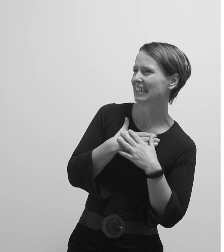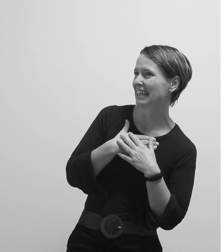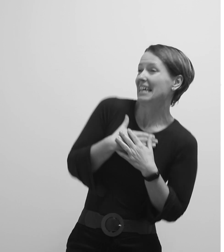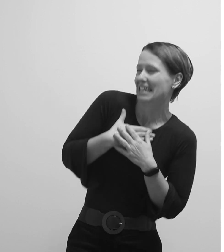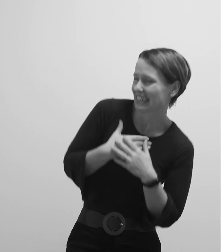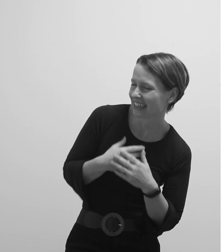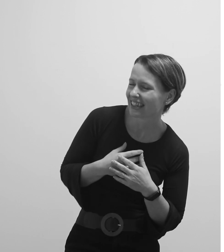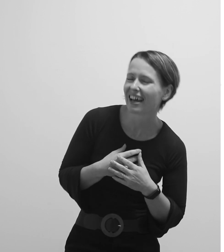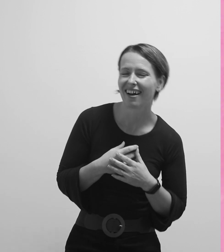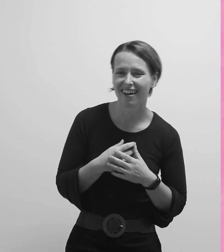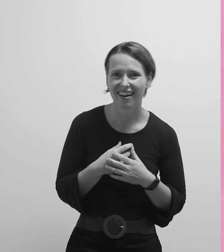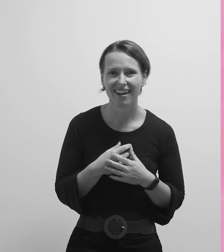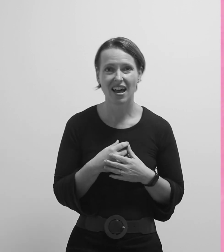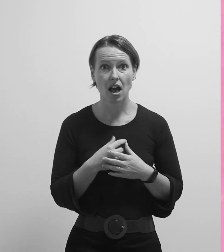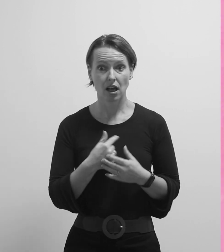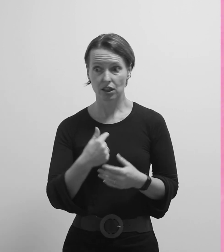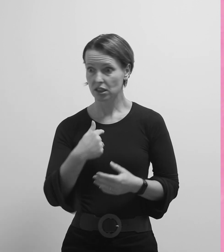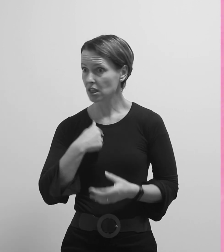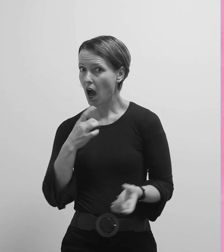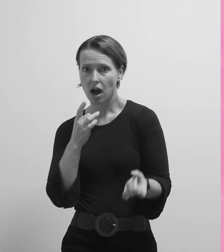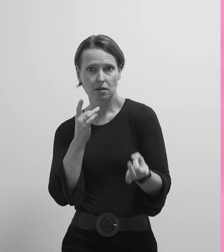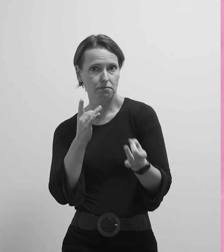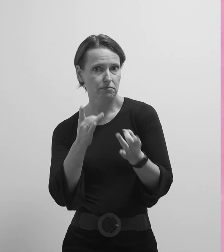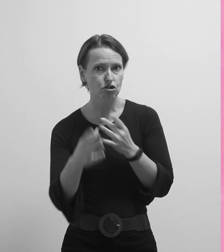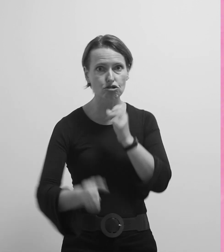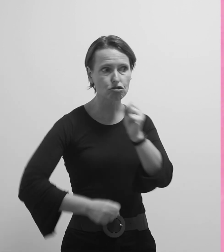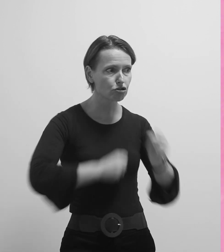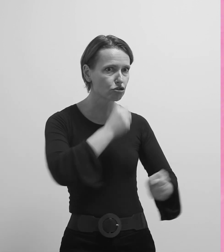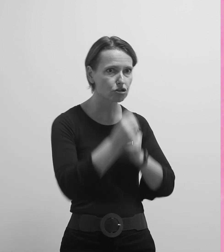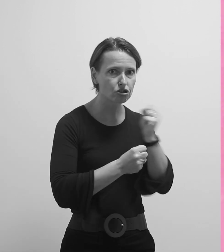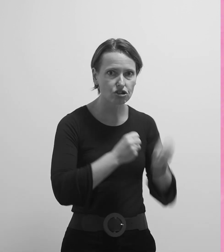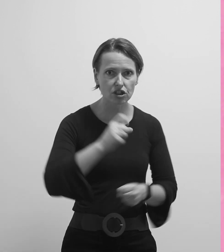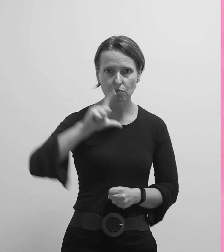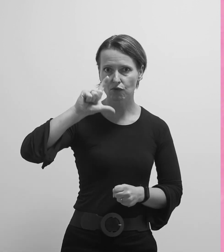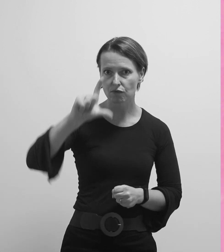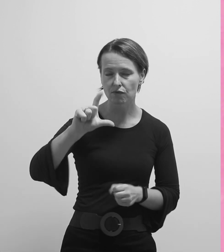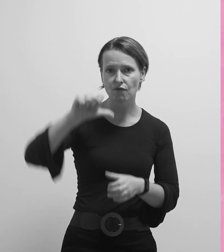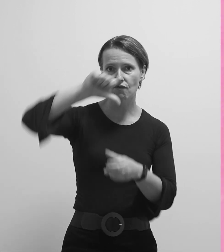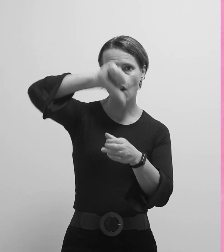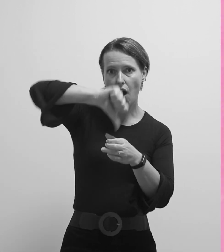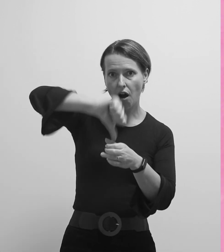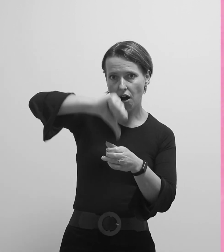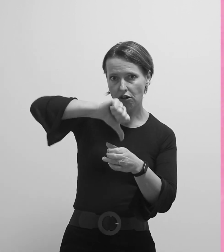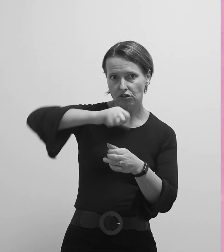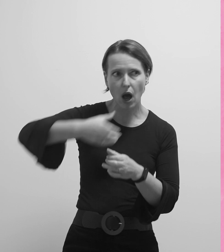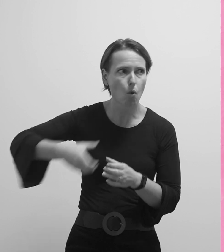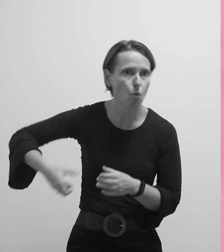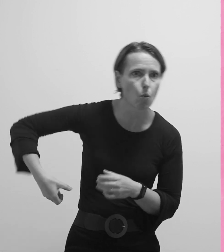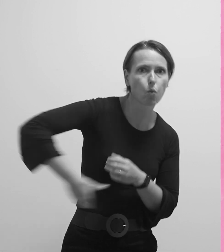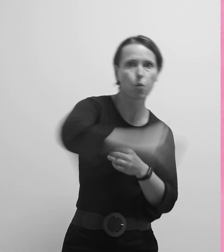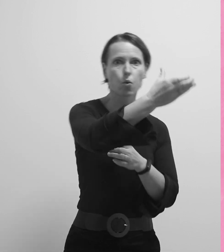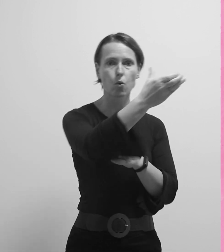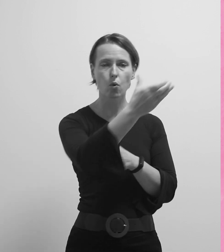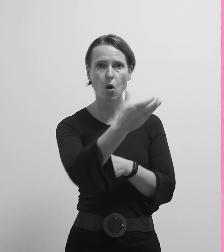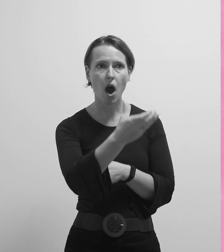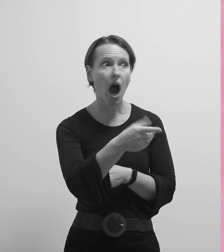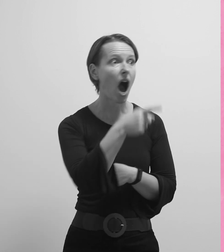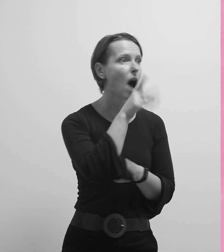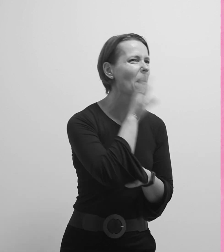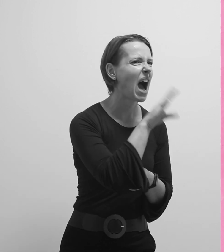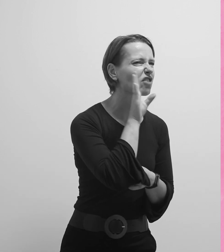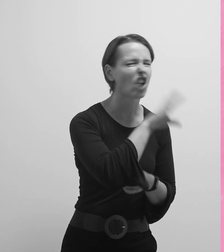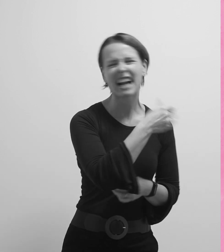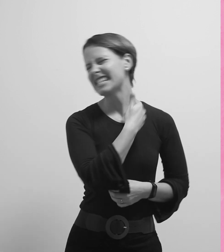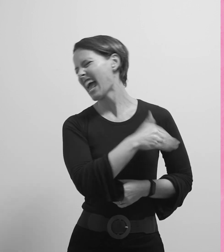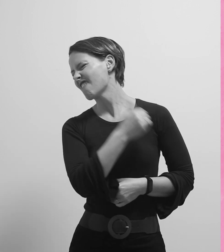štucavica? Ne gubim vrijeme i uzimam čašu vode. Anselmo